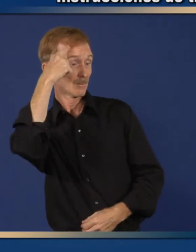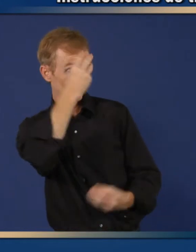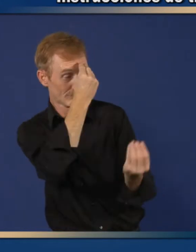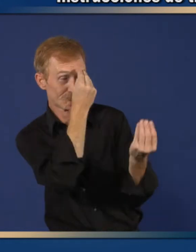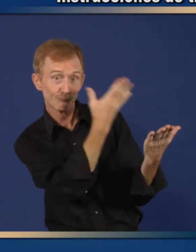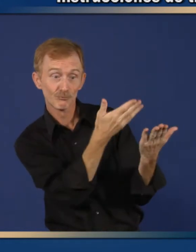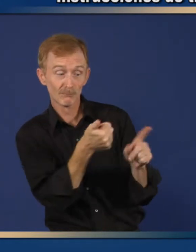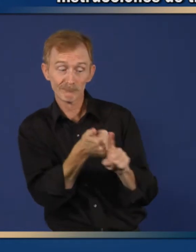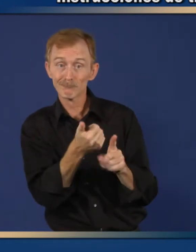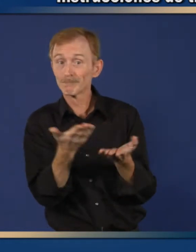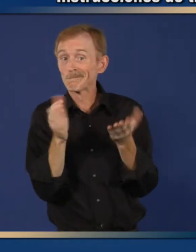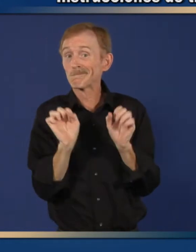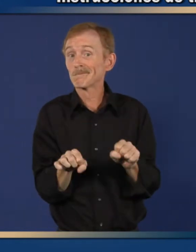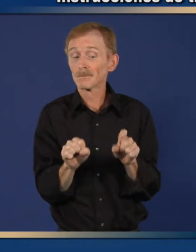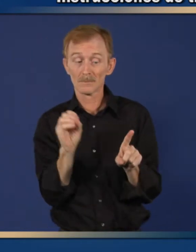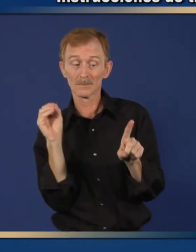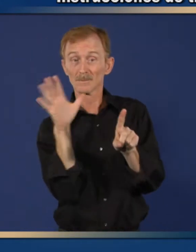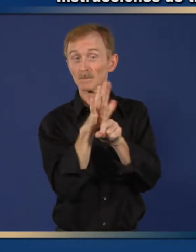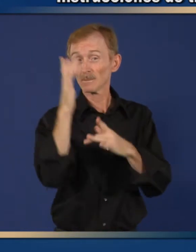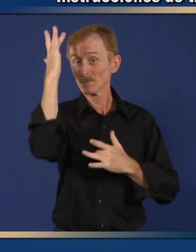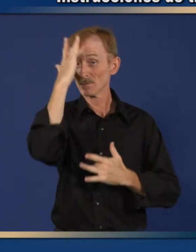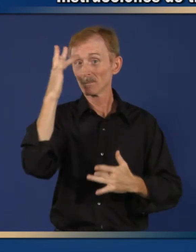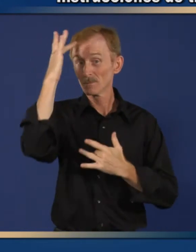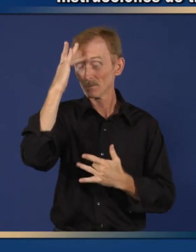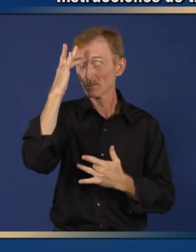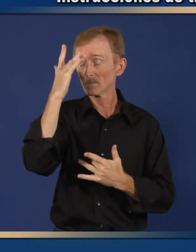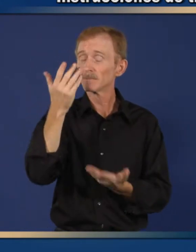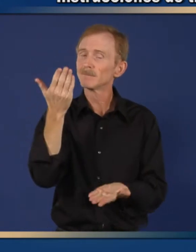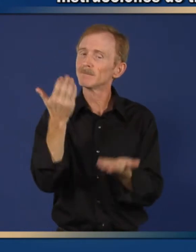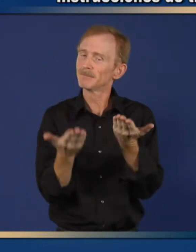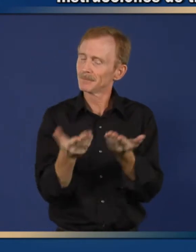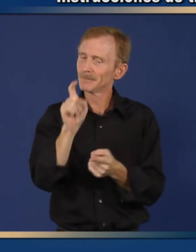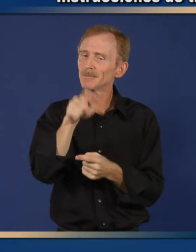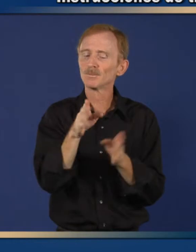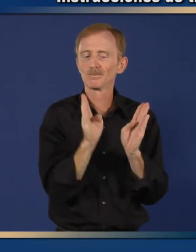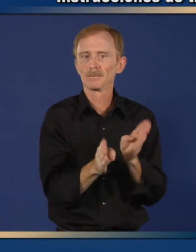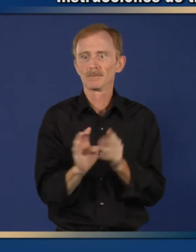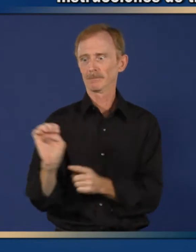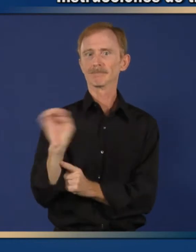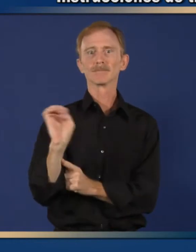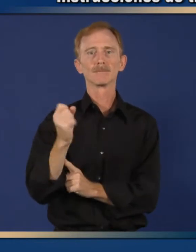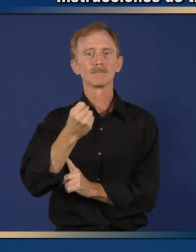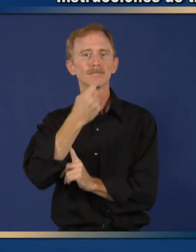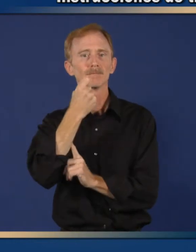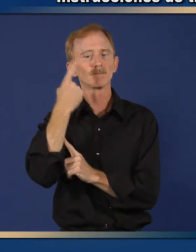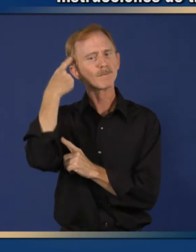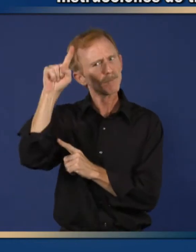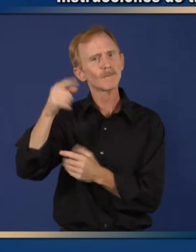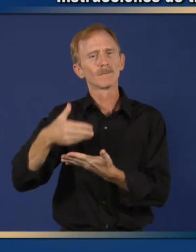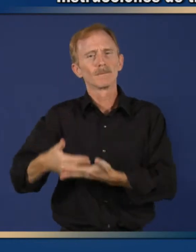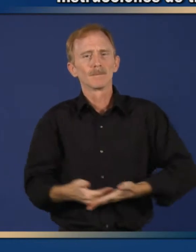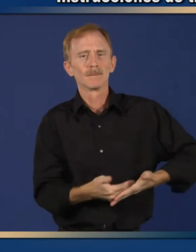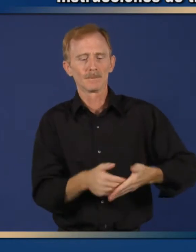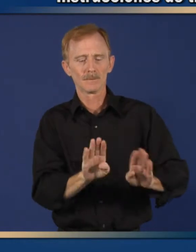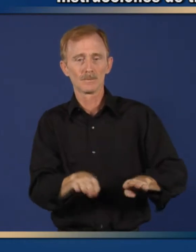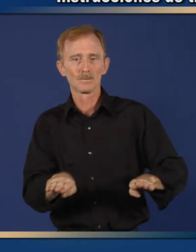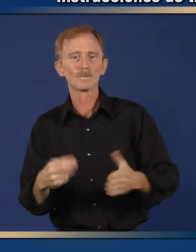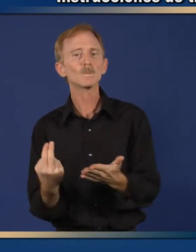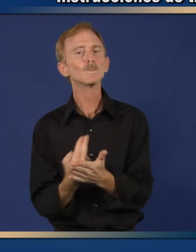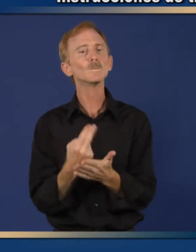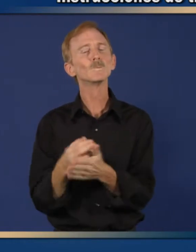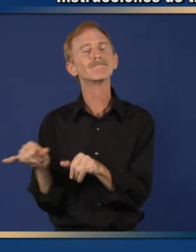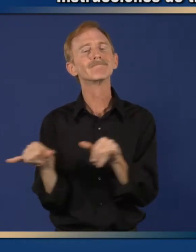puede ser necesario preparar una dosis de emergencia de ciprofloxacina para lactantes y niños utilizando